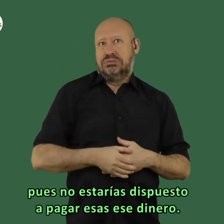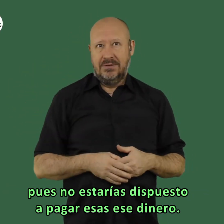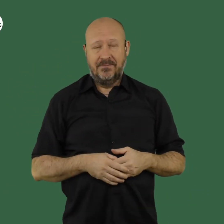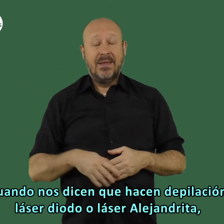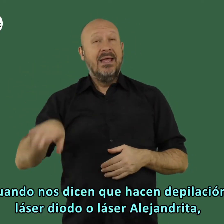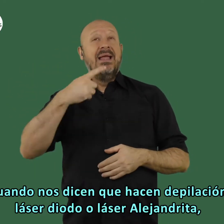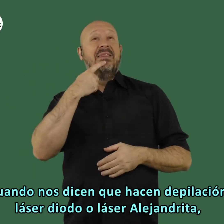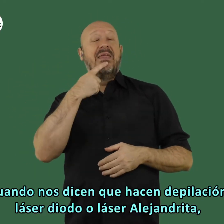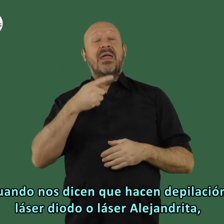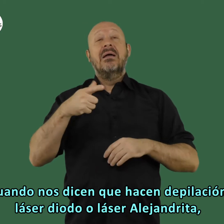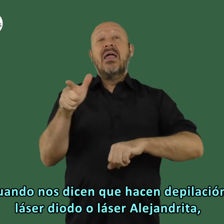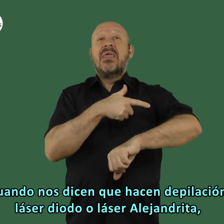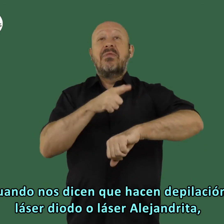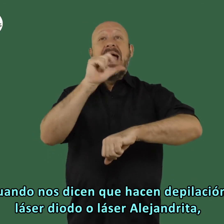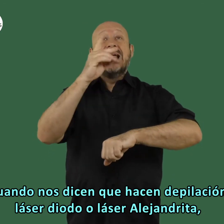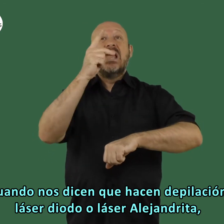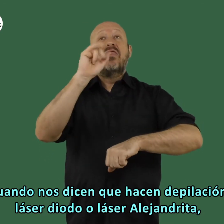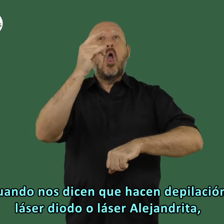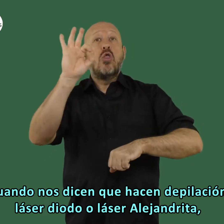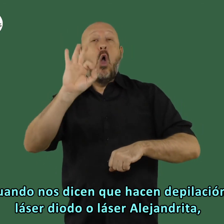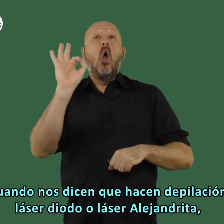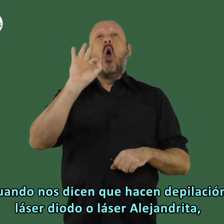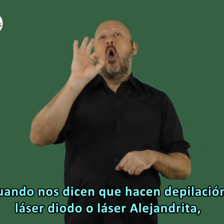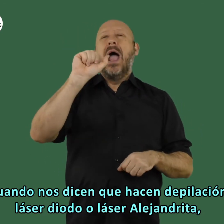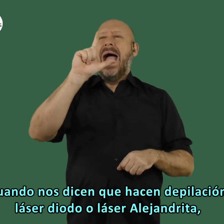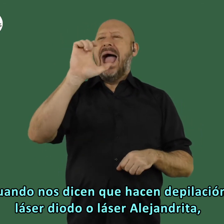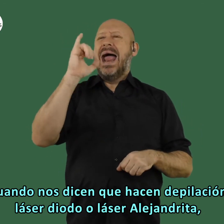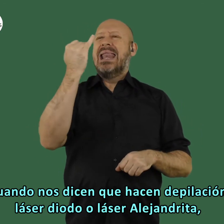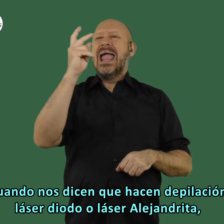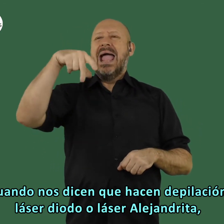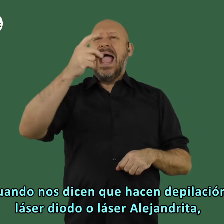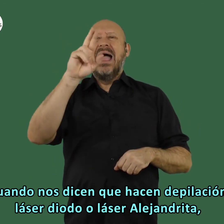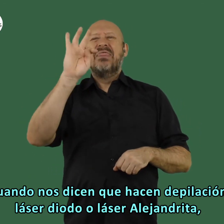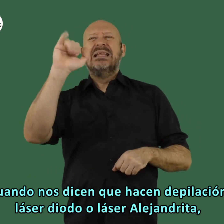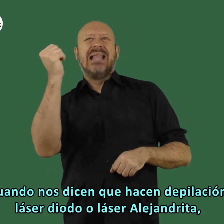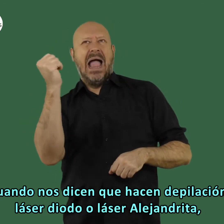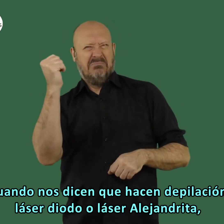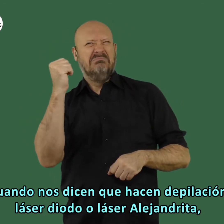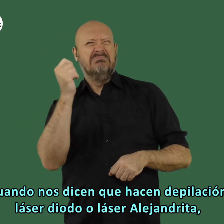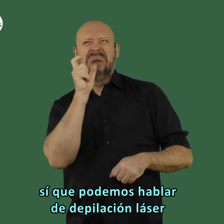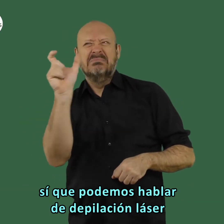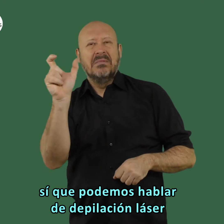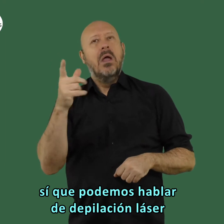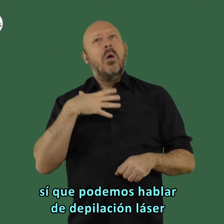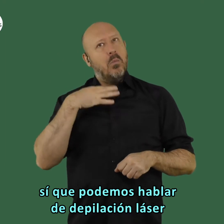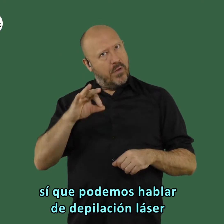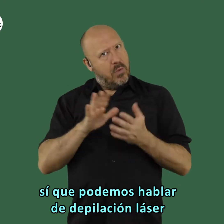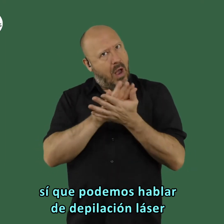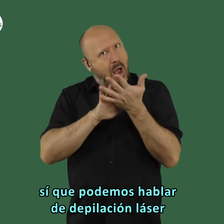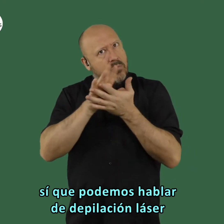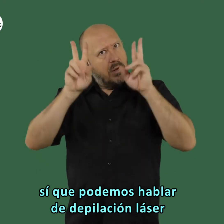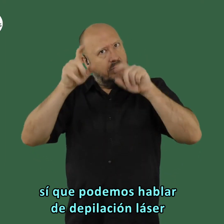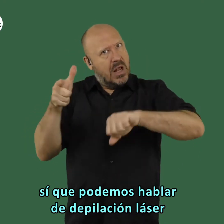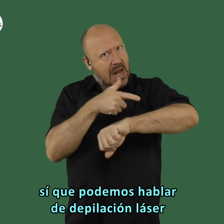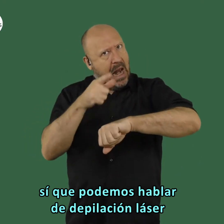ese dinero cuando nos dicen que hacen depilación láser diodo o láser alejandrita sí que